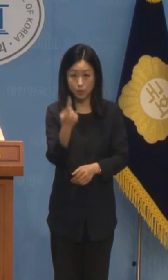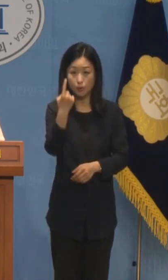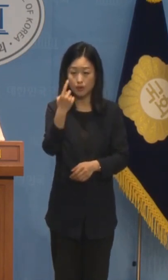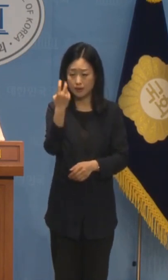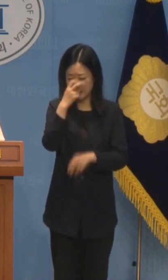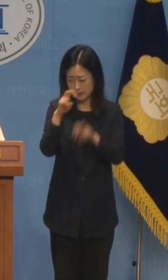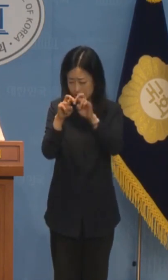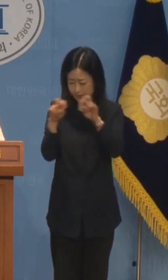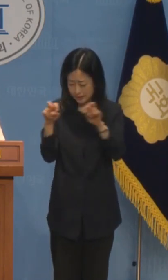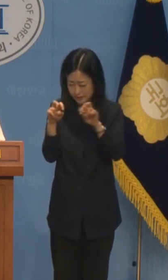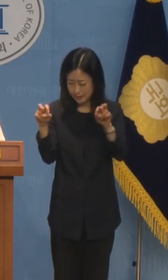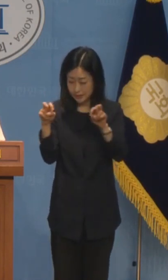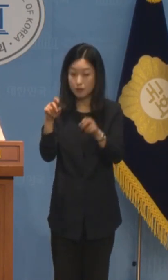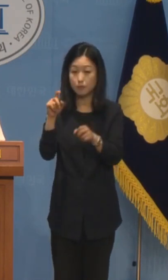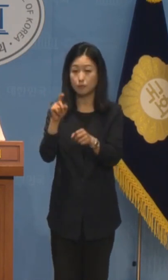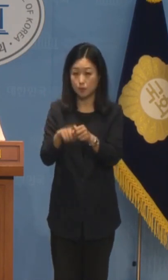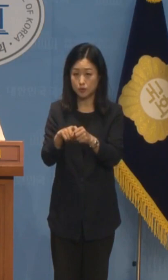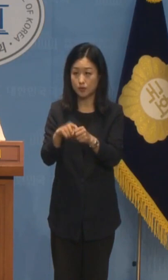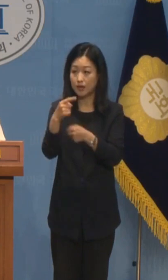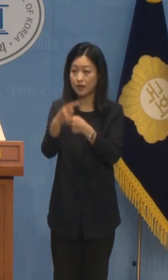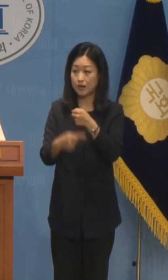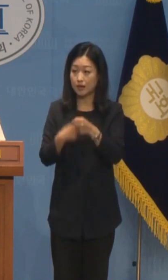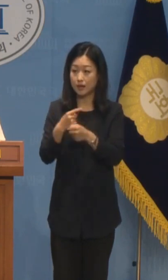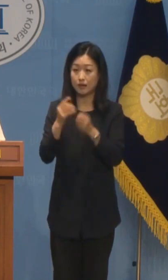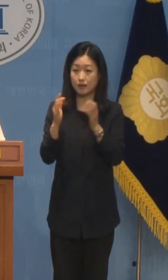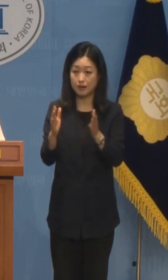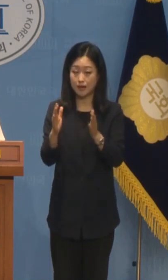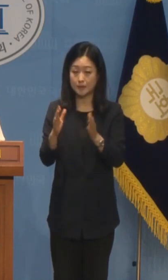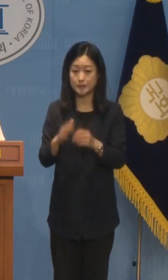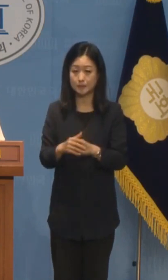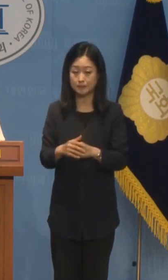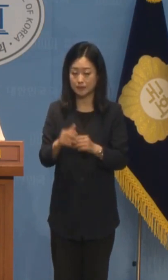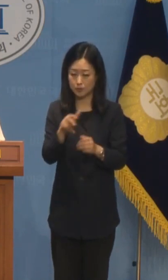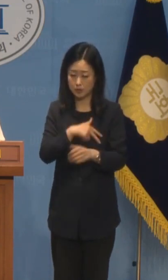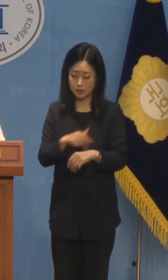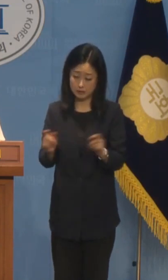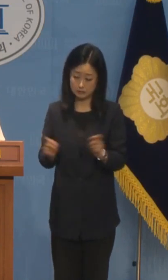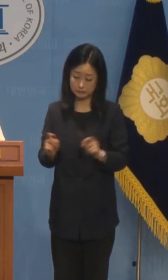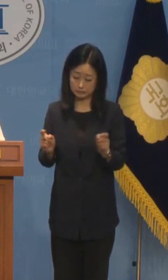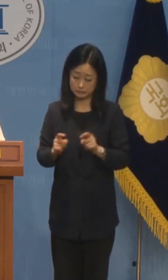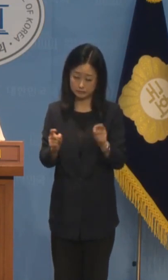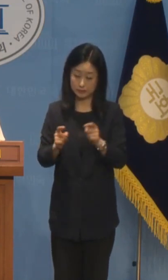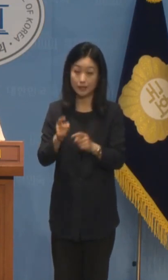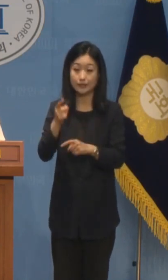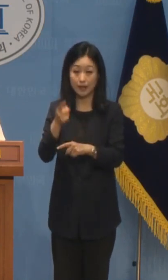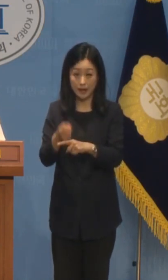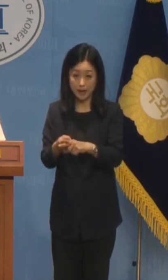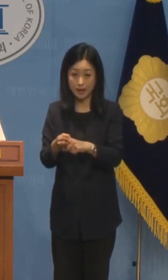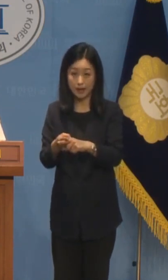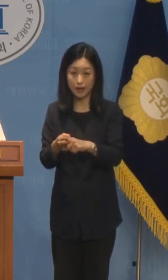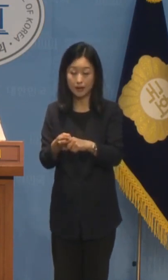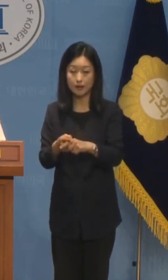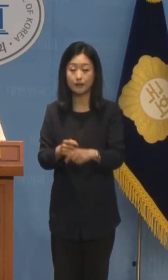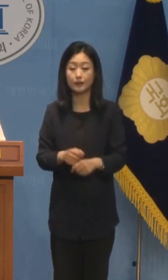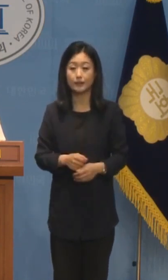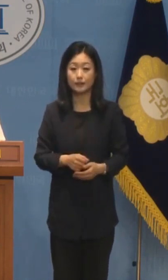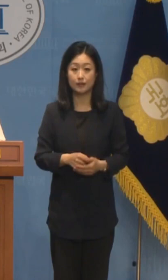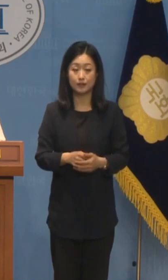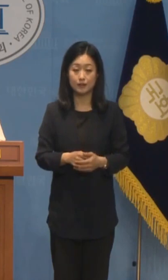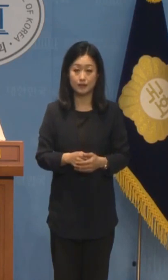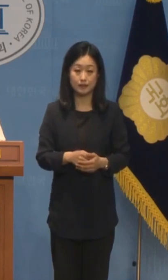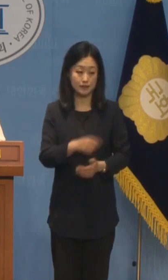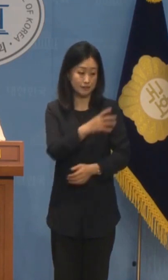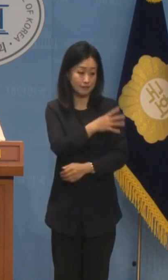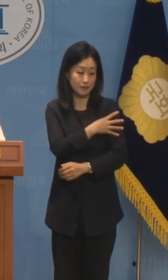진실을 규명하고자 1년 이상 정치권의 공방이 계속되고 있는 가운데 저녁을 한 달